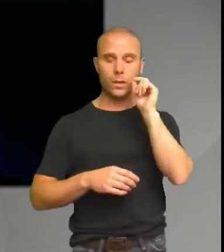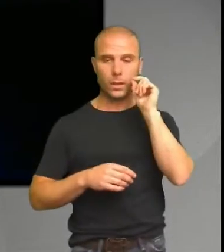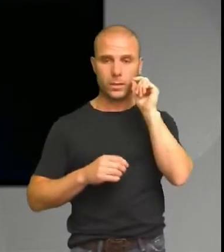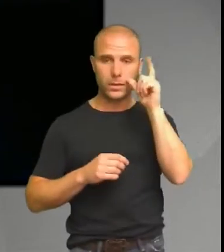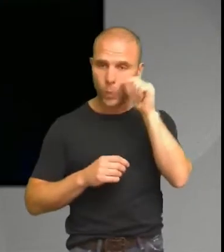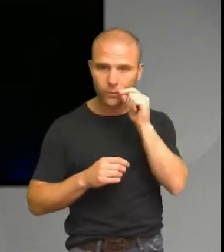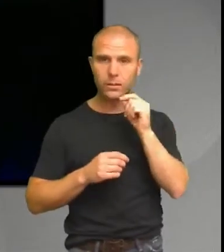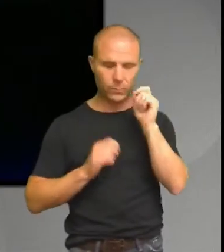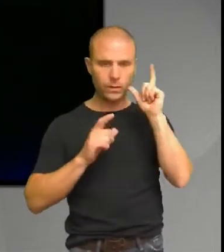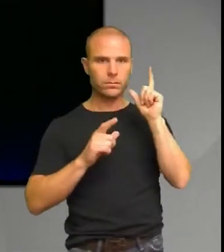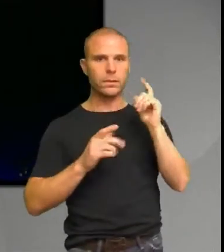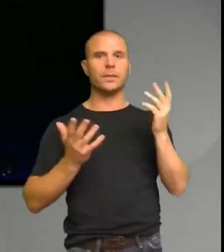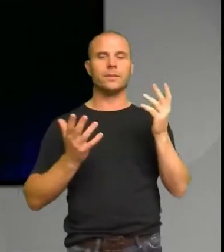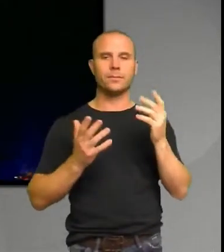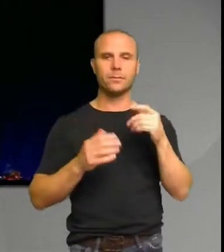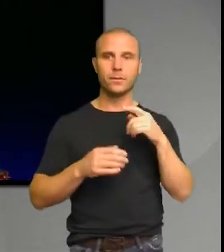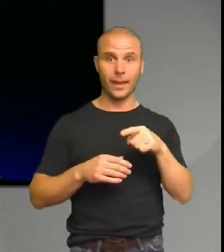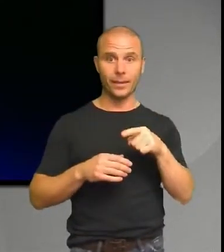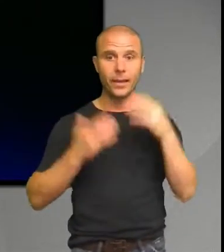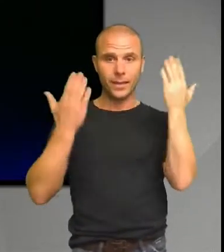Och det blev en väldigt lång natt det här i alla fall.